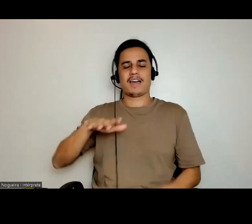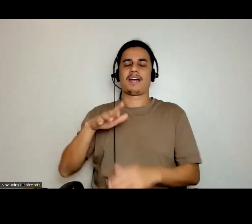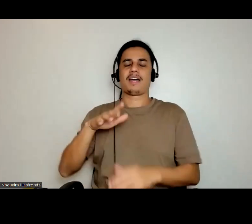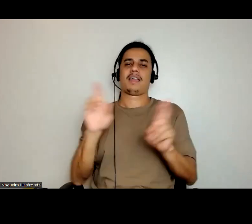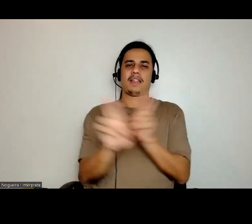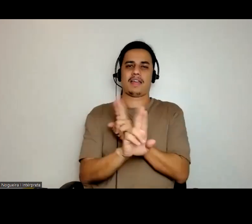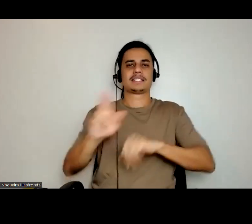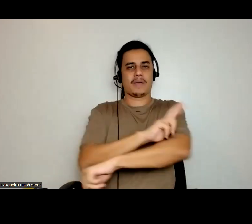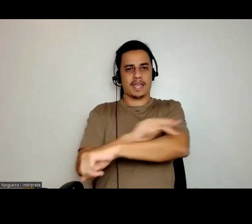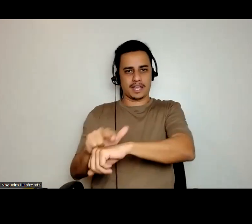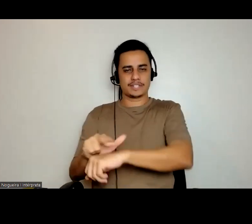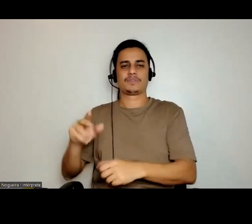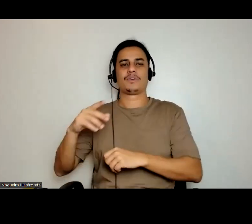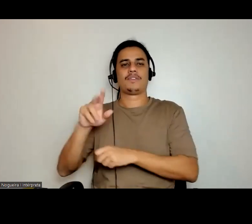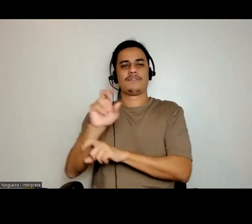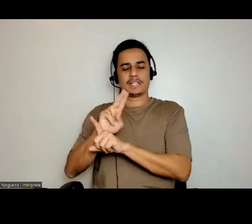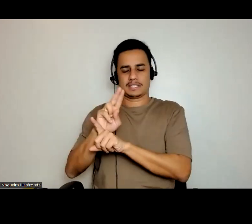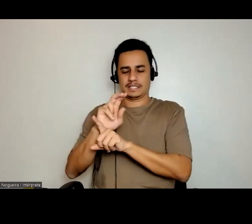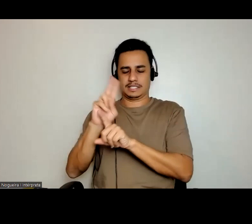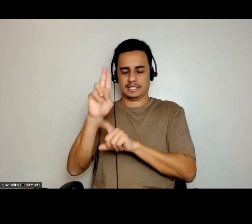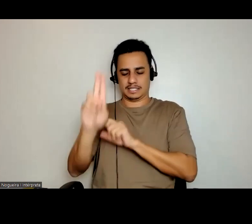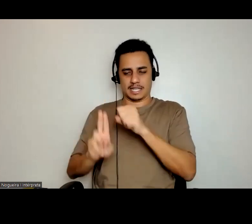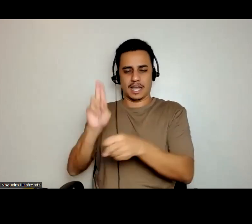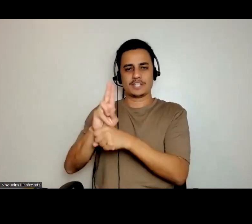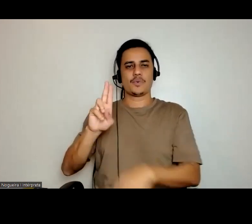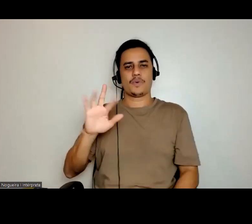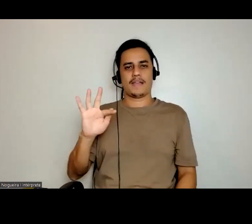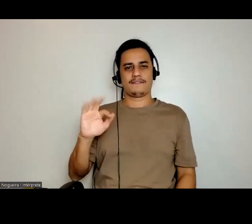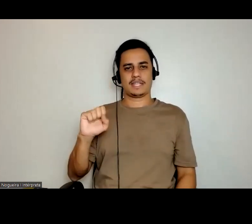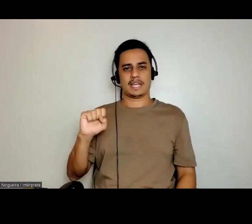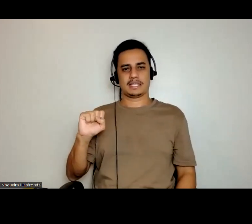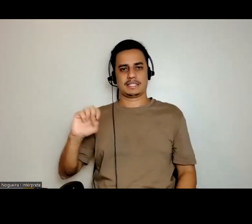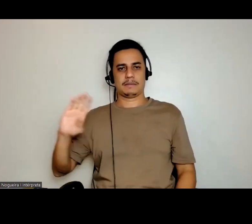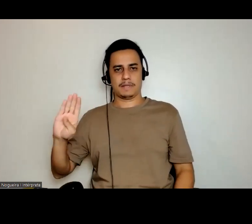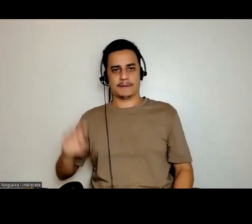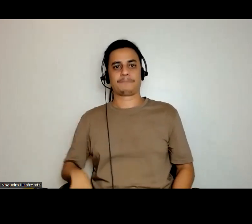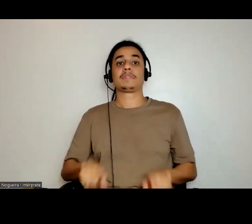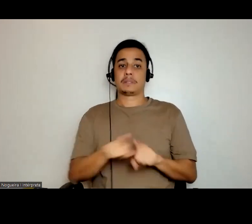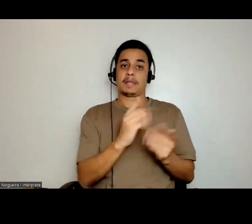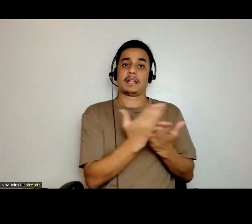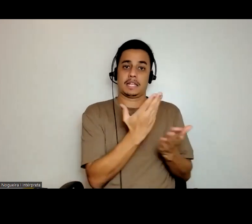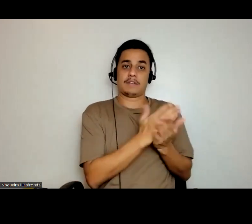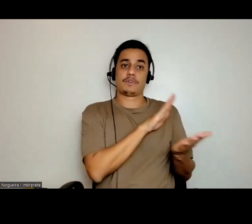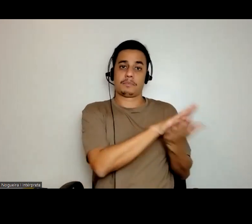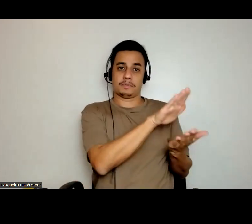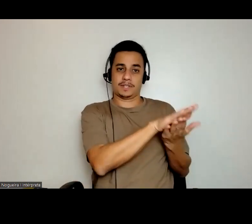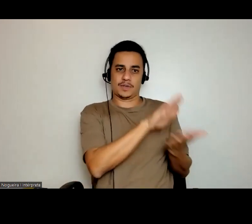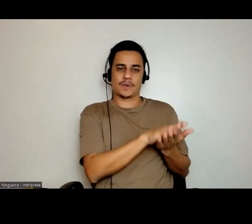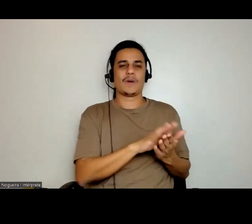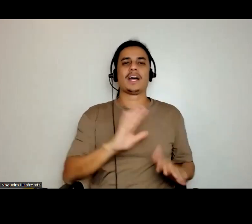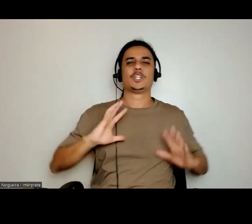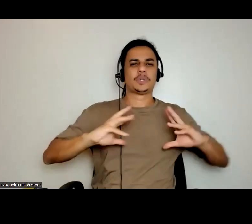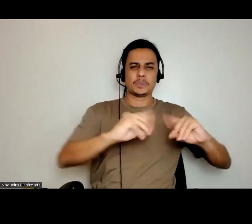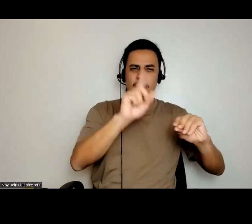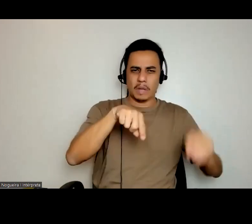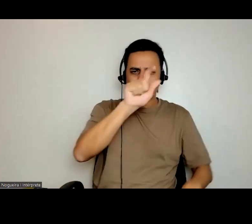-Raciais da UFPSD. Autor dos livros Nem Tudo Era Italiano, Identidades Urbanas e Globalização,